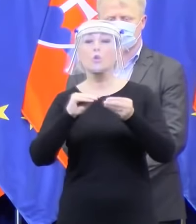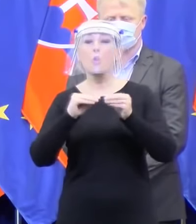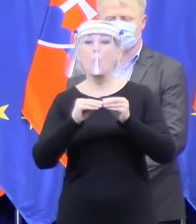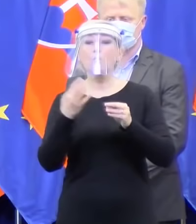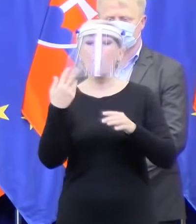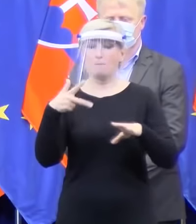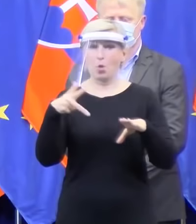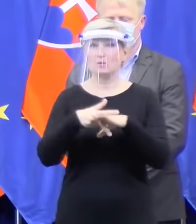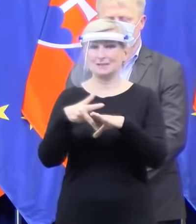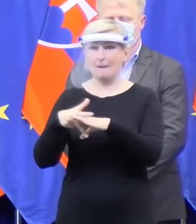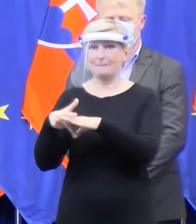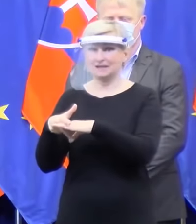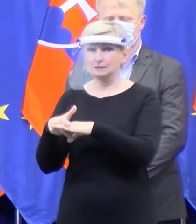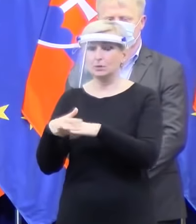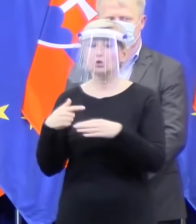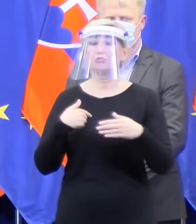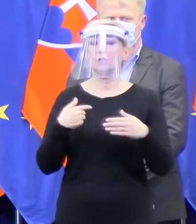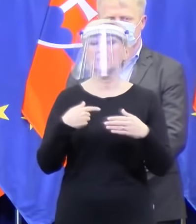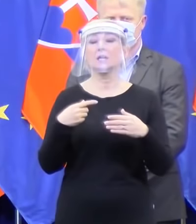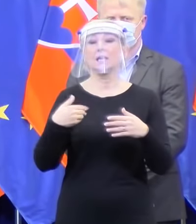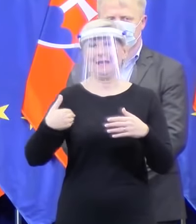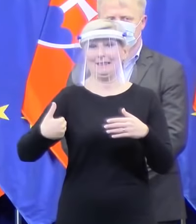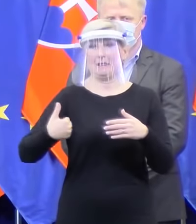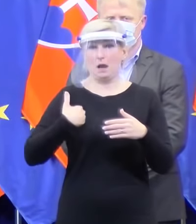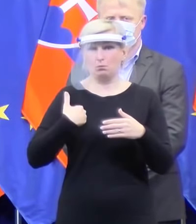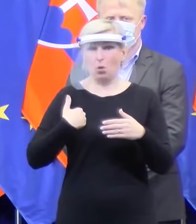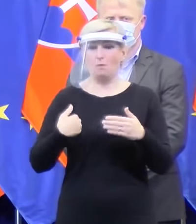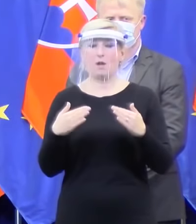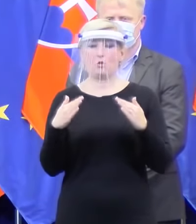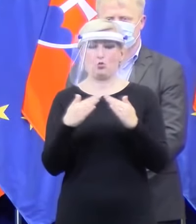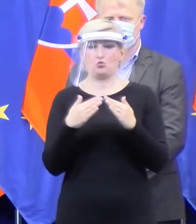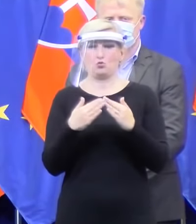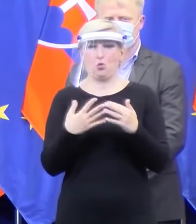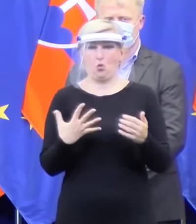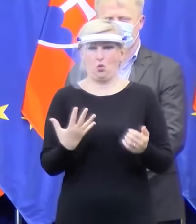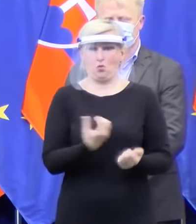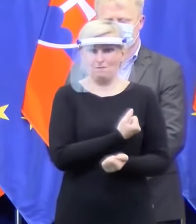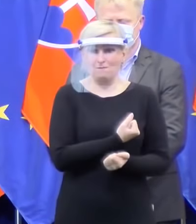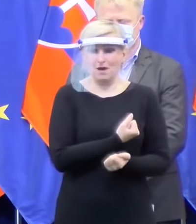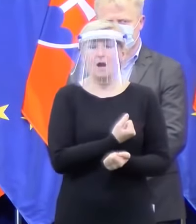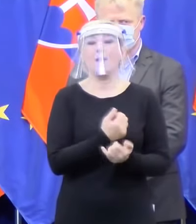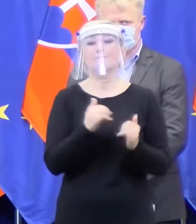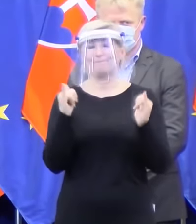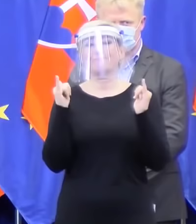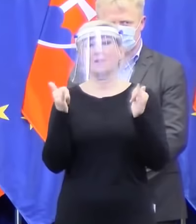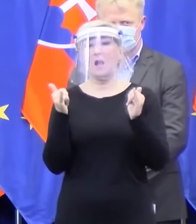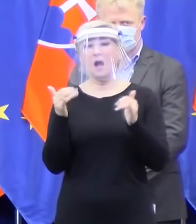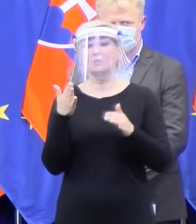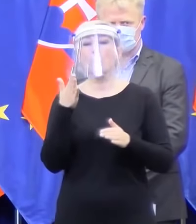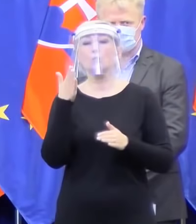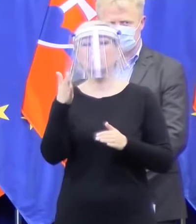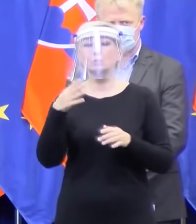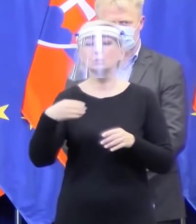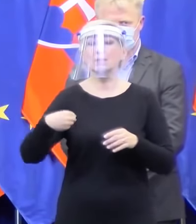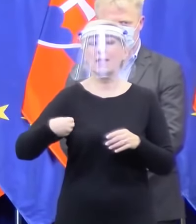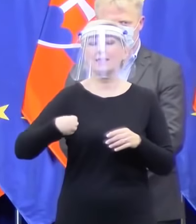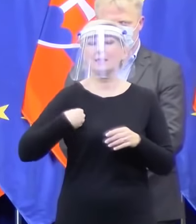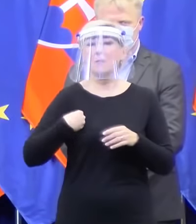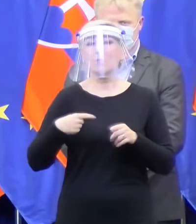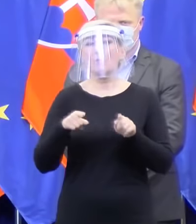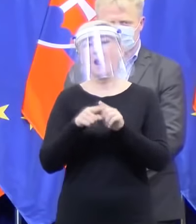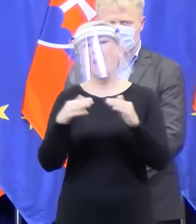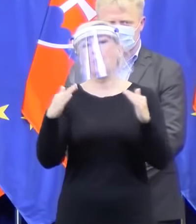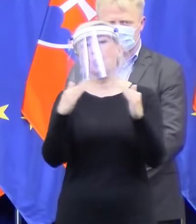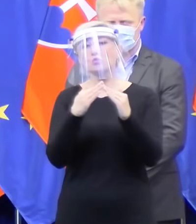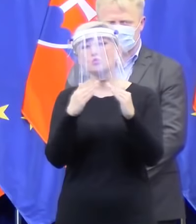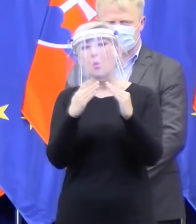jednoducho zamestnanci tých obchodov doma, v domácnosti. Áno, budú používať teplomer, ktorý je určený na domáce použitie, viac menej na